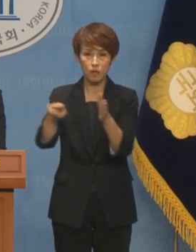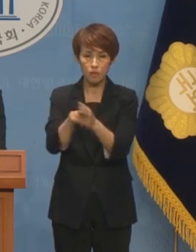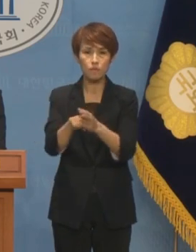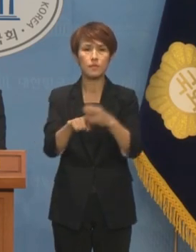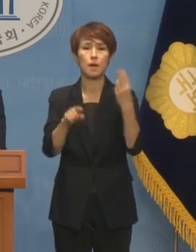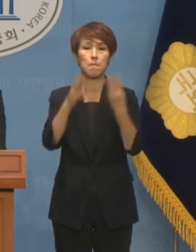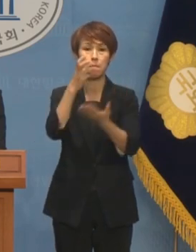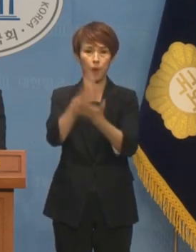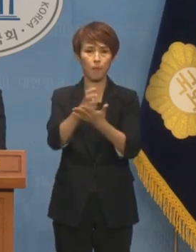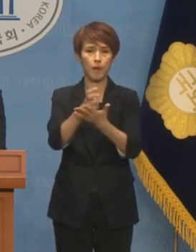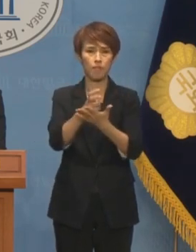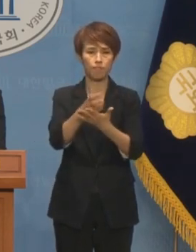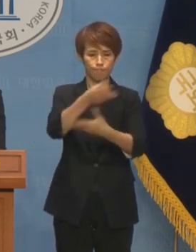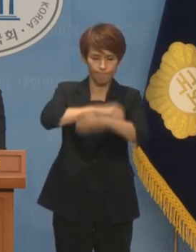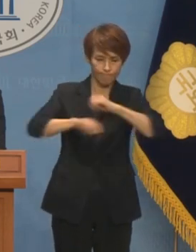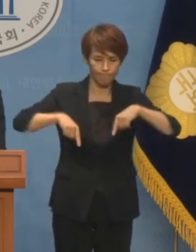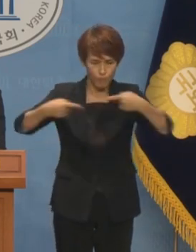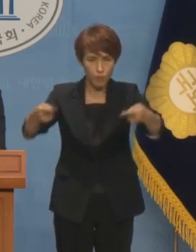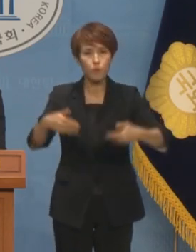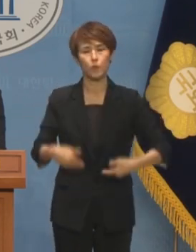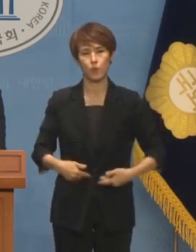전향적으로 나서야 합니다.